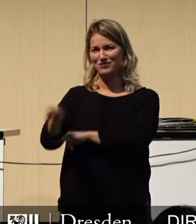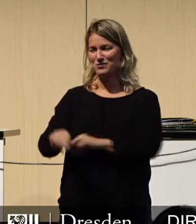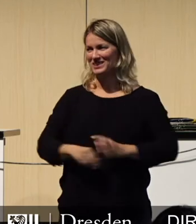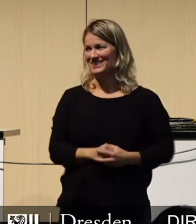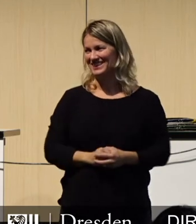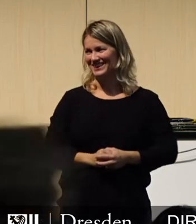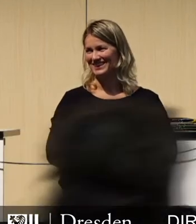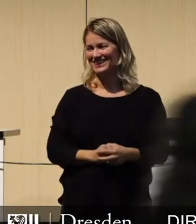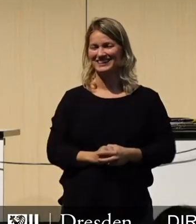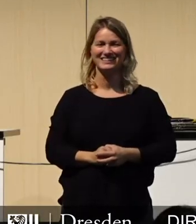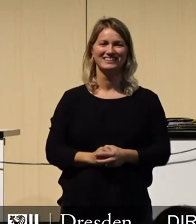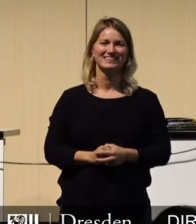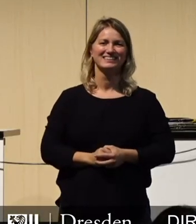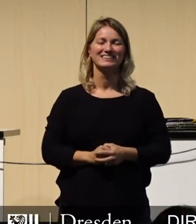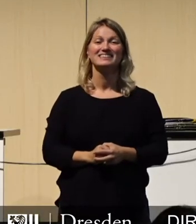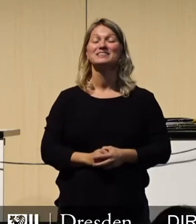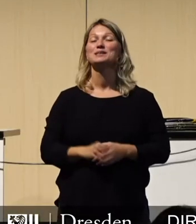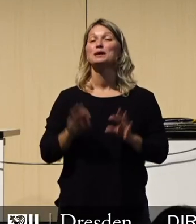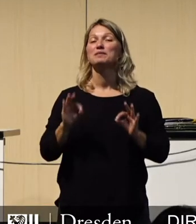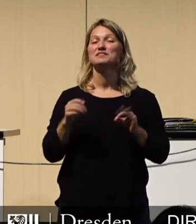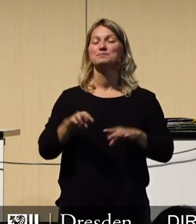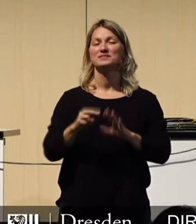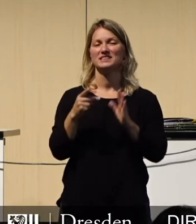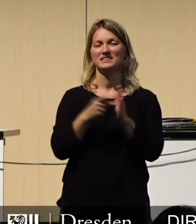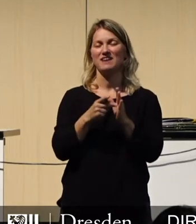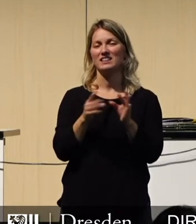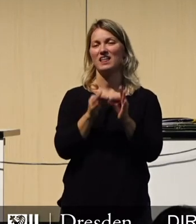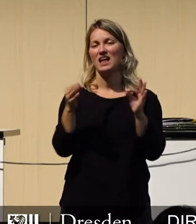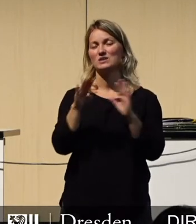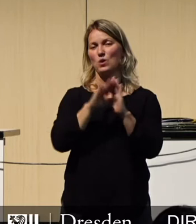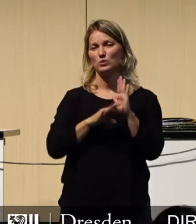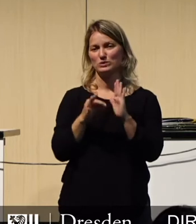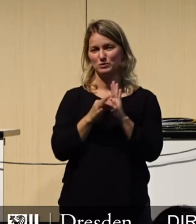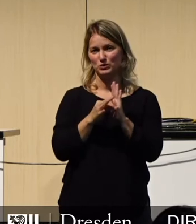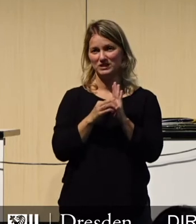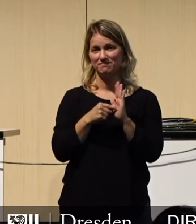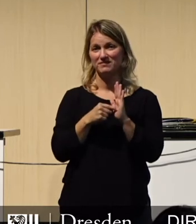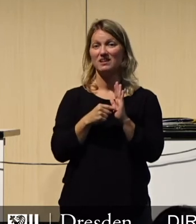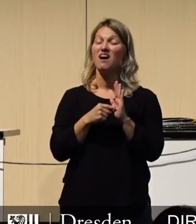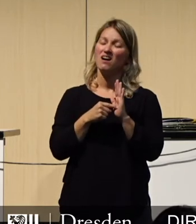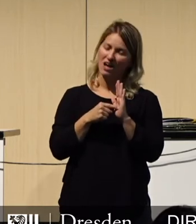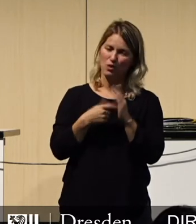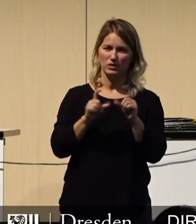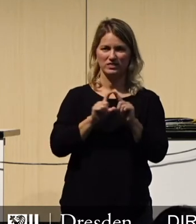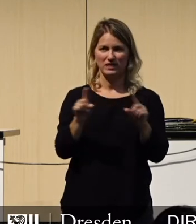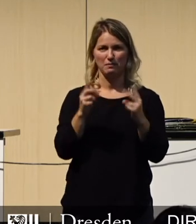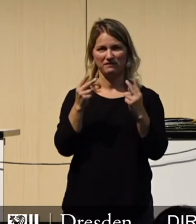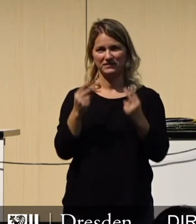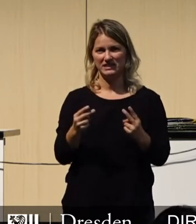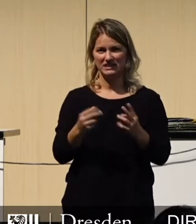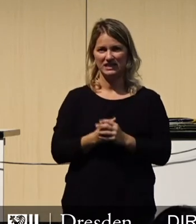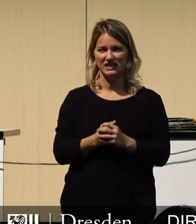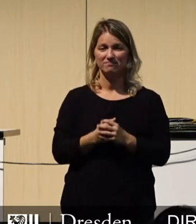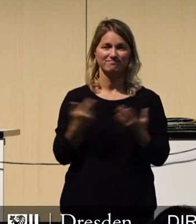So, jetzt kommen wir zum zweiten, aber mindestens genauso wesentlichen Thema, nämlich